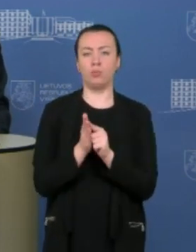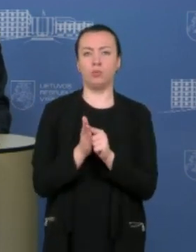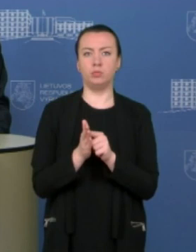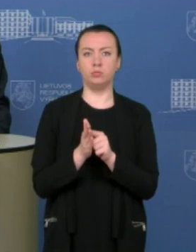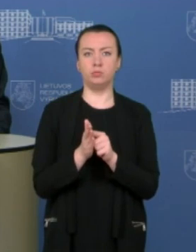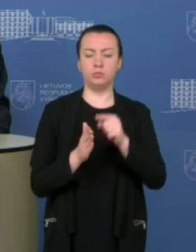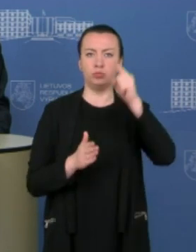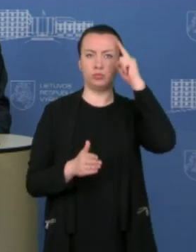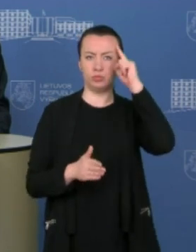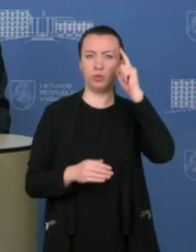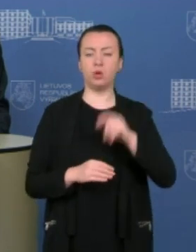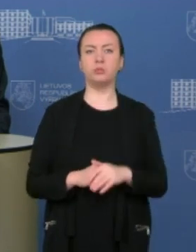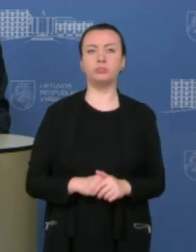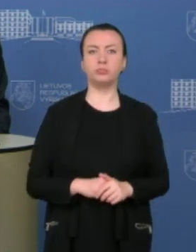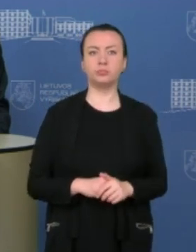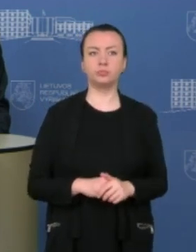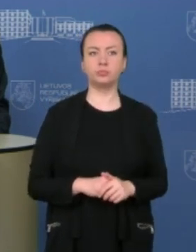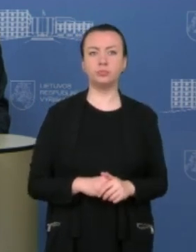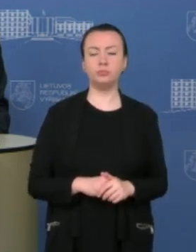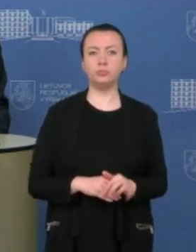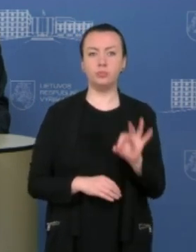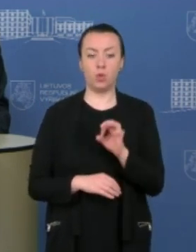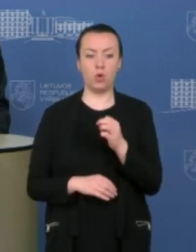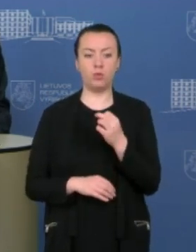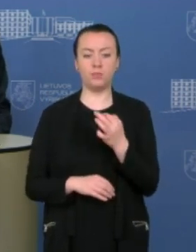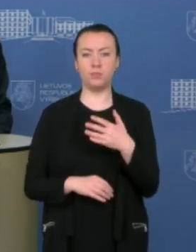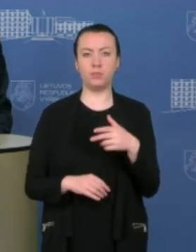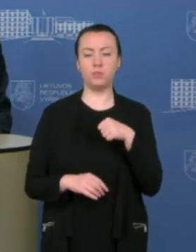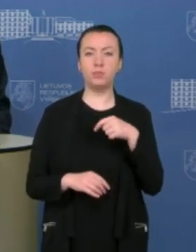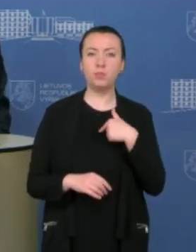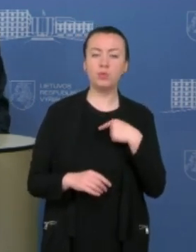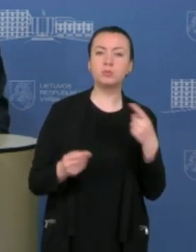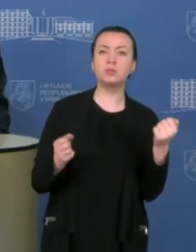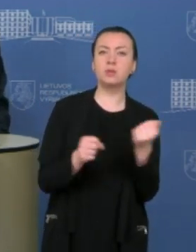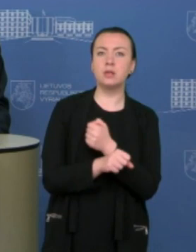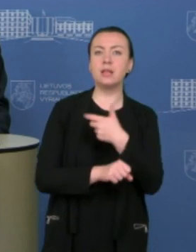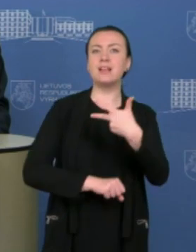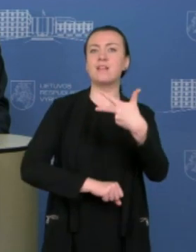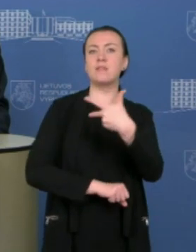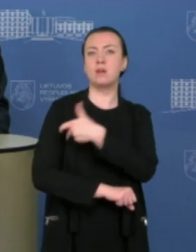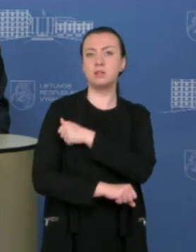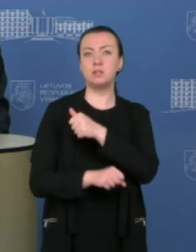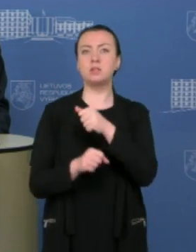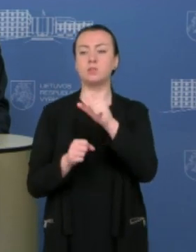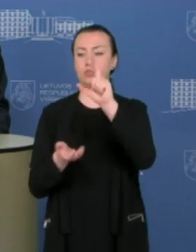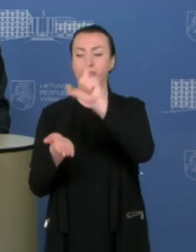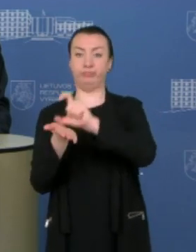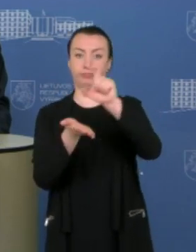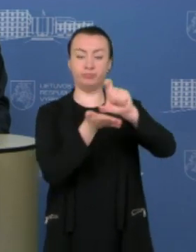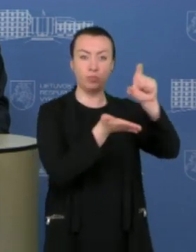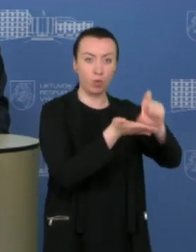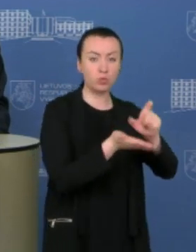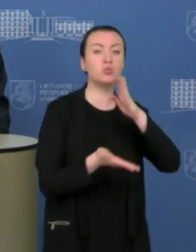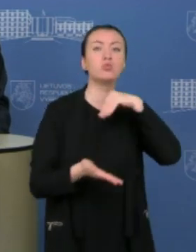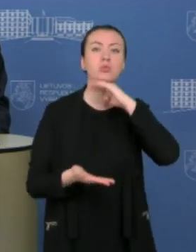kad neankščiau kaip po 21 dienos mes turėtume vakcinų duozio atitinkamą kiekį,